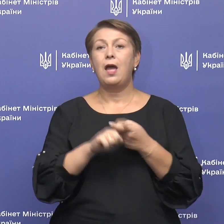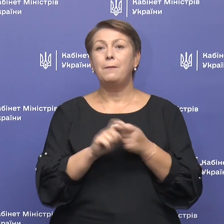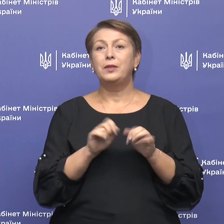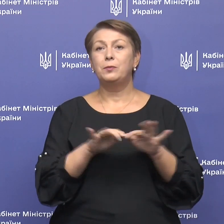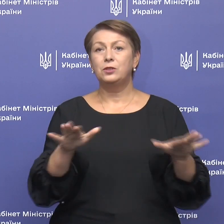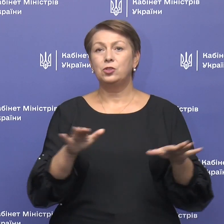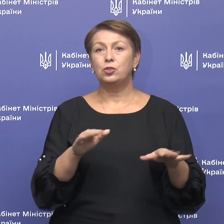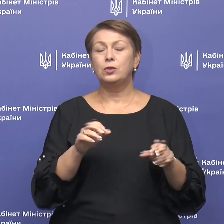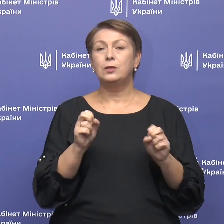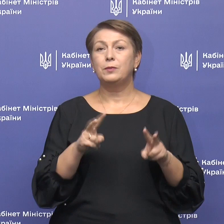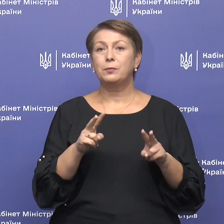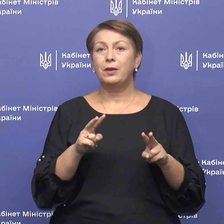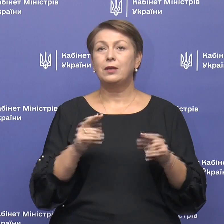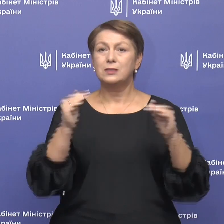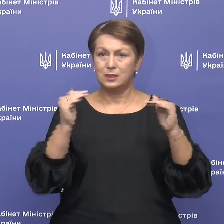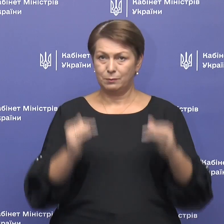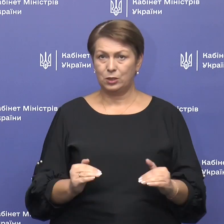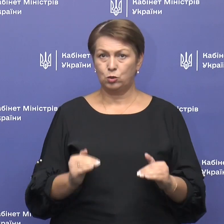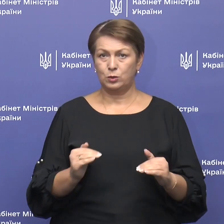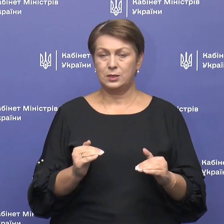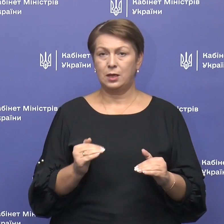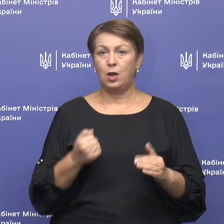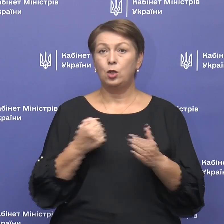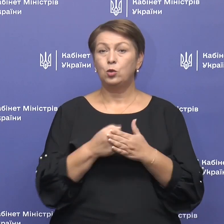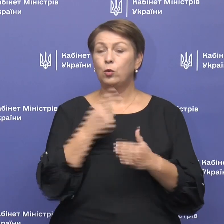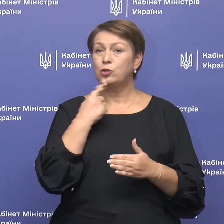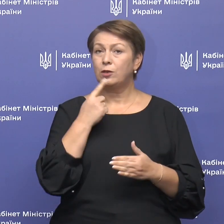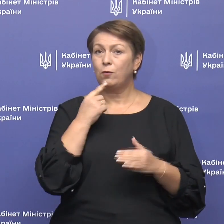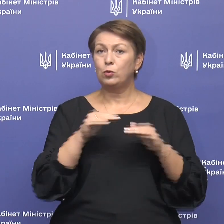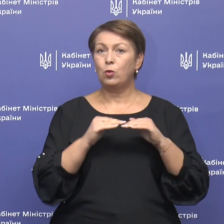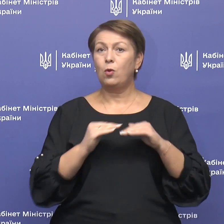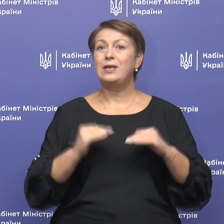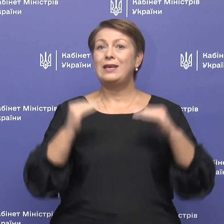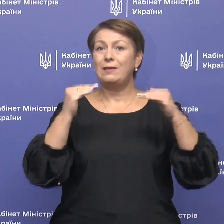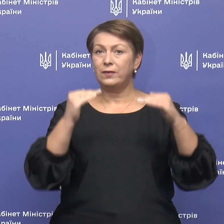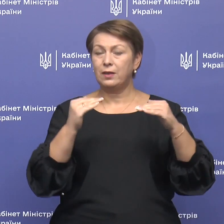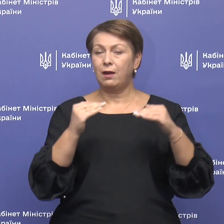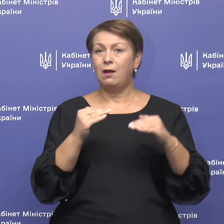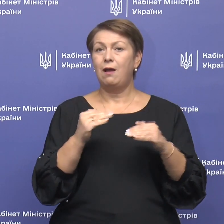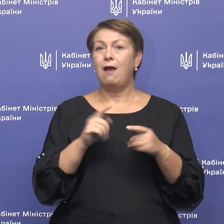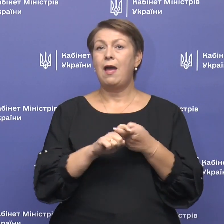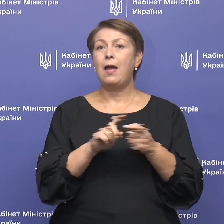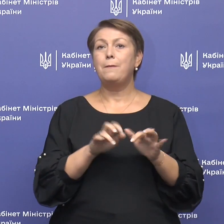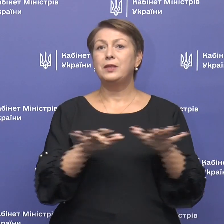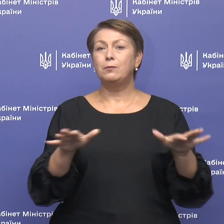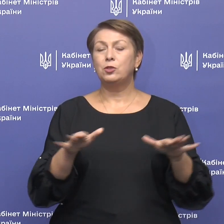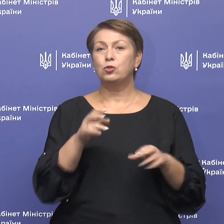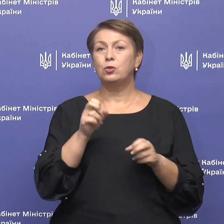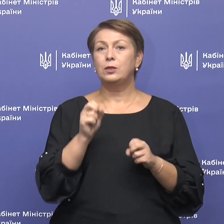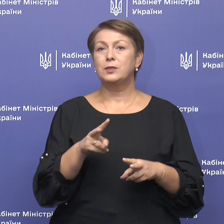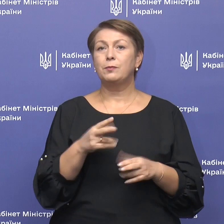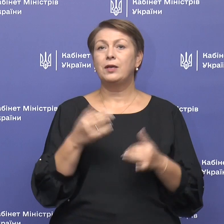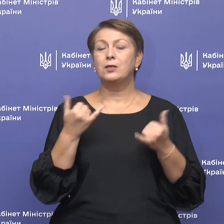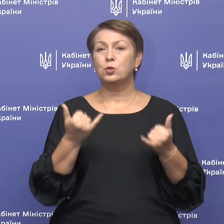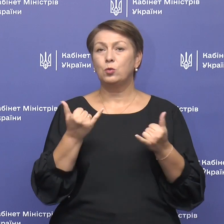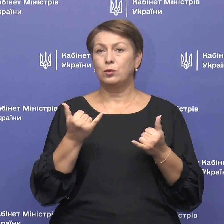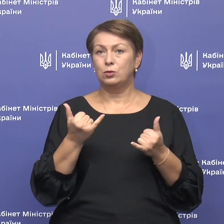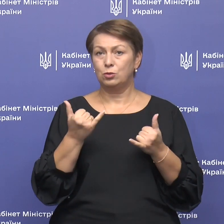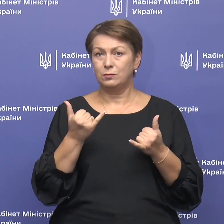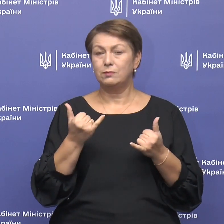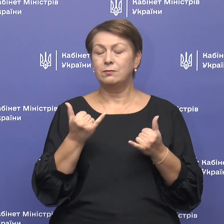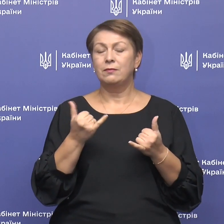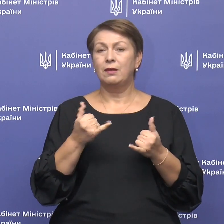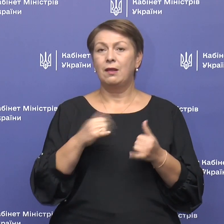стрімко зменшується. До червоного рівня епідемічної небезпеки, за результатами засідання сьогоднішньої комісії